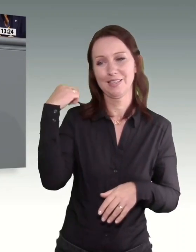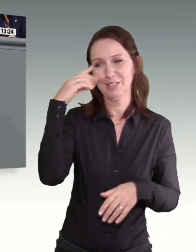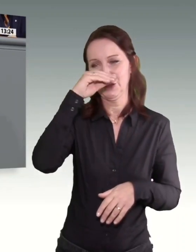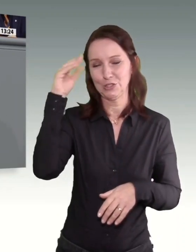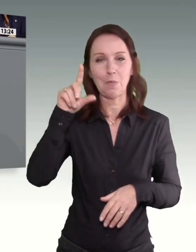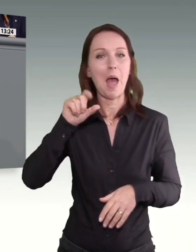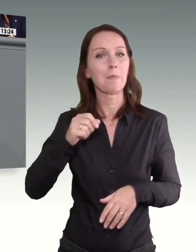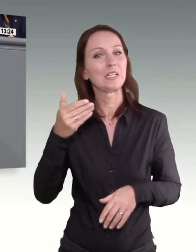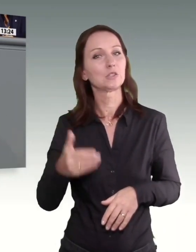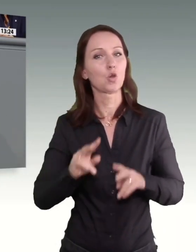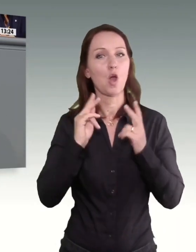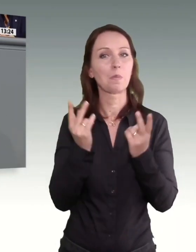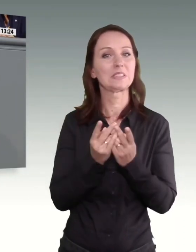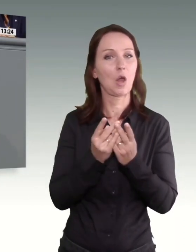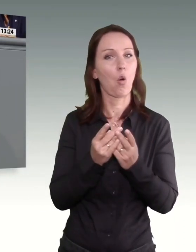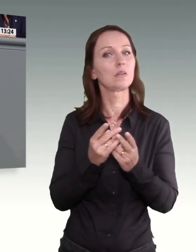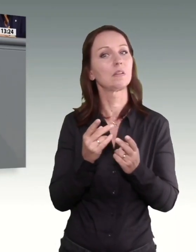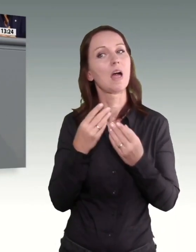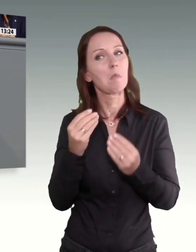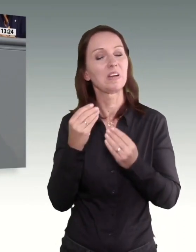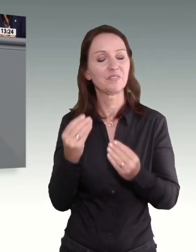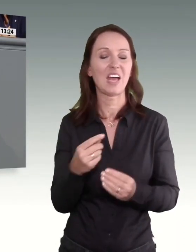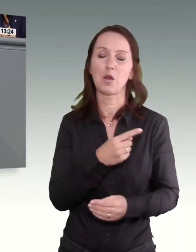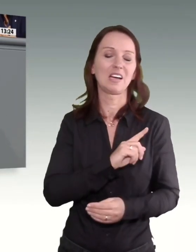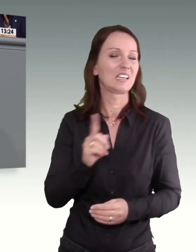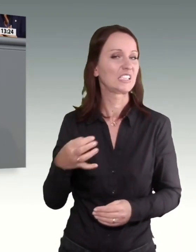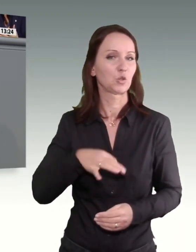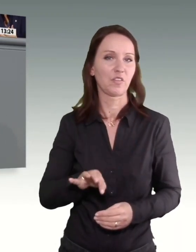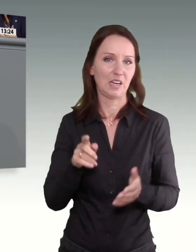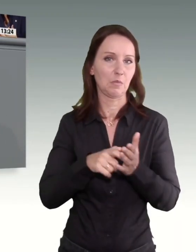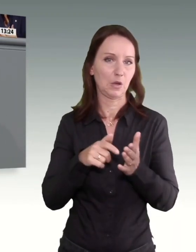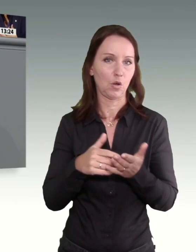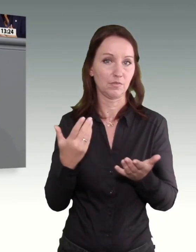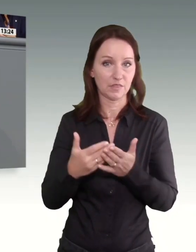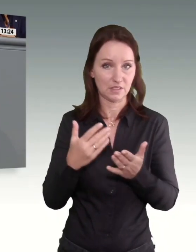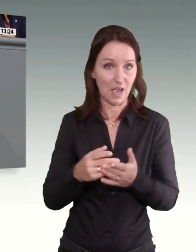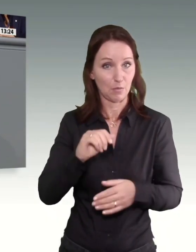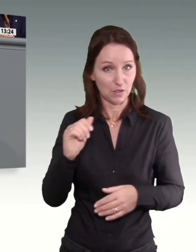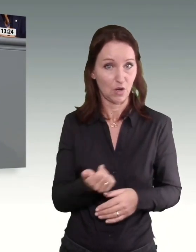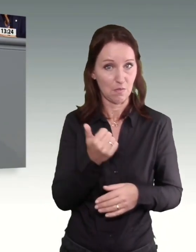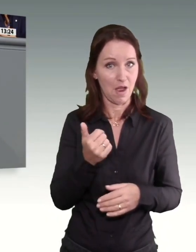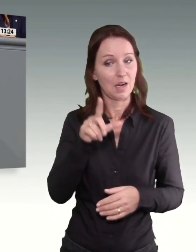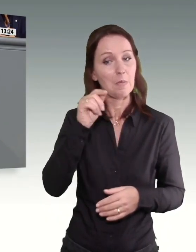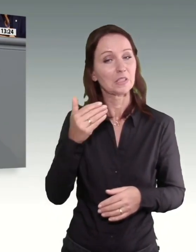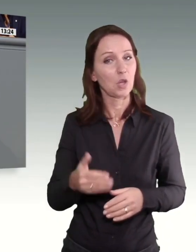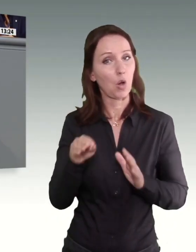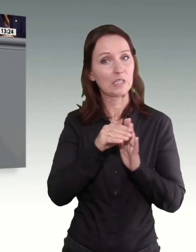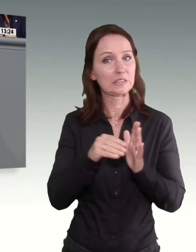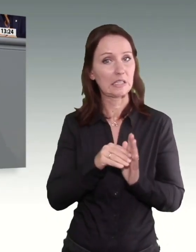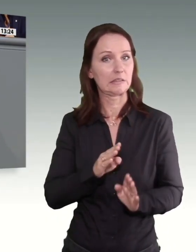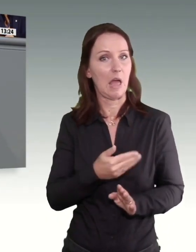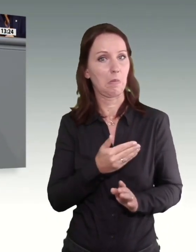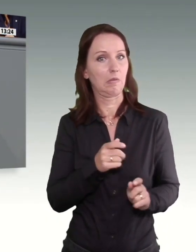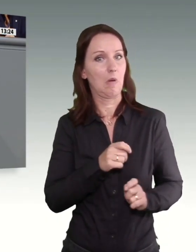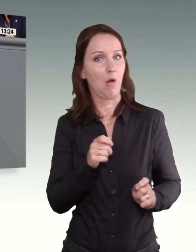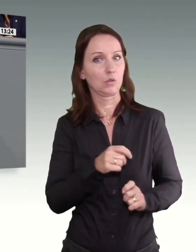nicht zufrieden. Ihre Bewertung soll also die erneute Außerkraftsetzung des Mindestlohngesetzes rechtfertigen. Da gehen wir nicht mit.